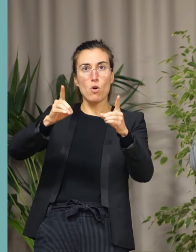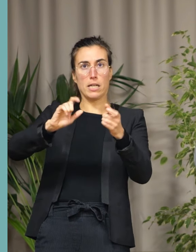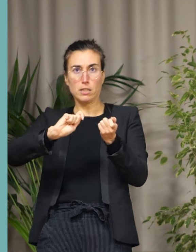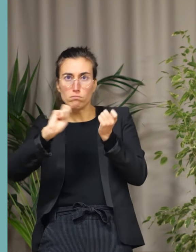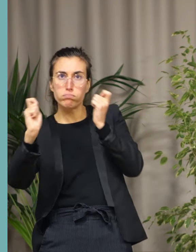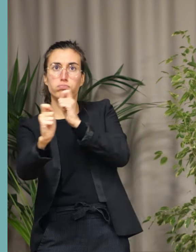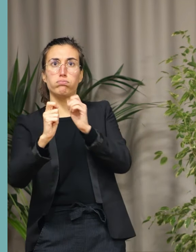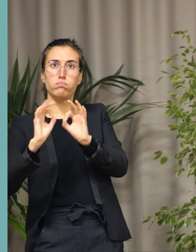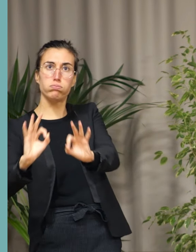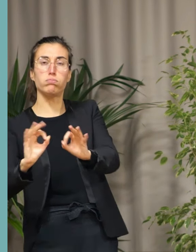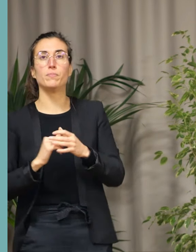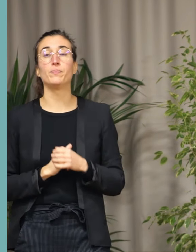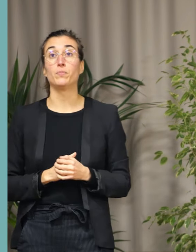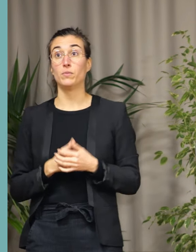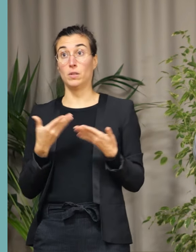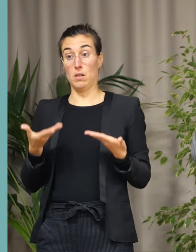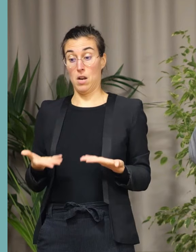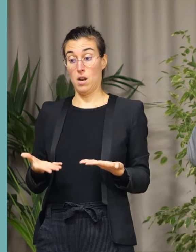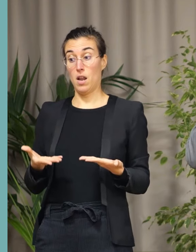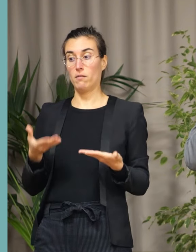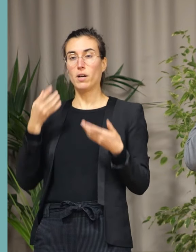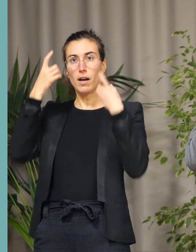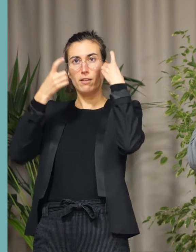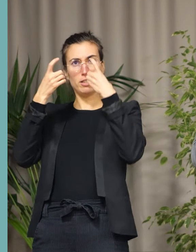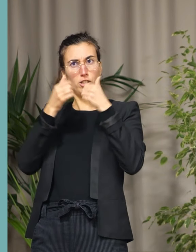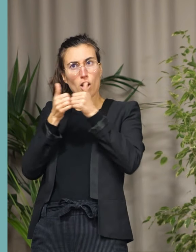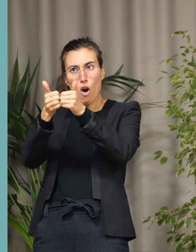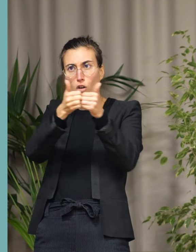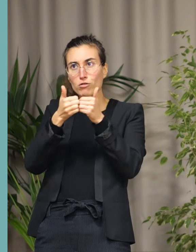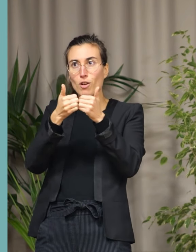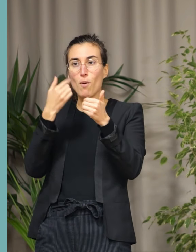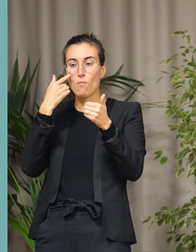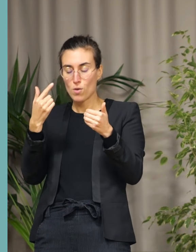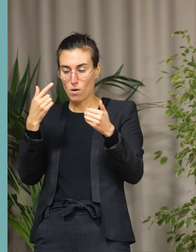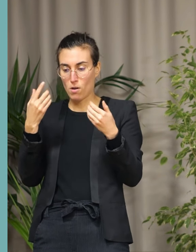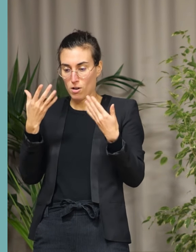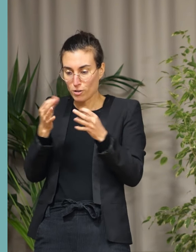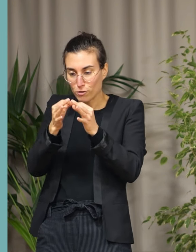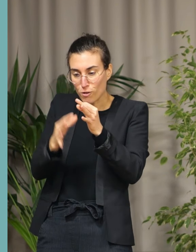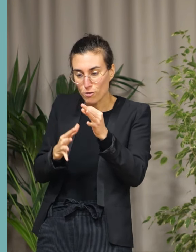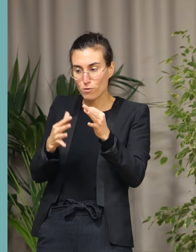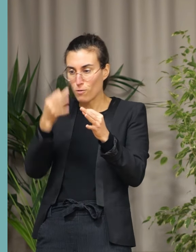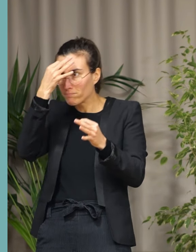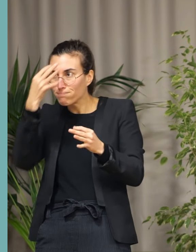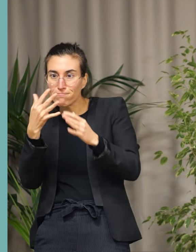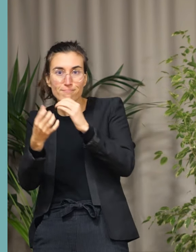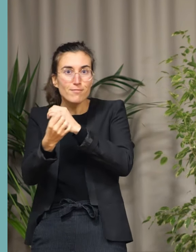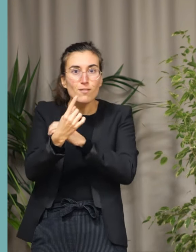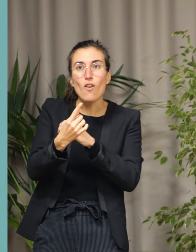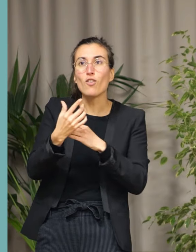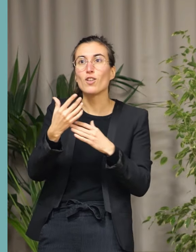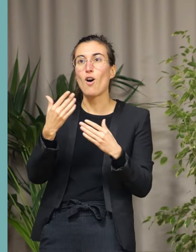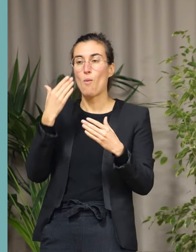réfléchissons ensemble pour trouver des solutions innovantes, des propositions pour le bien-être de chacun.